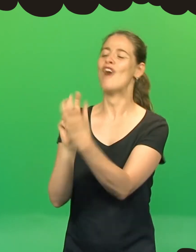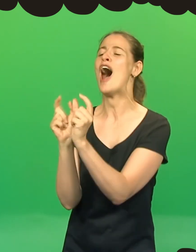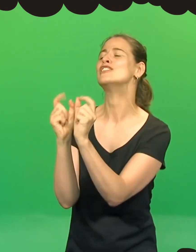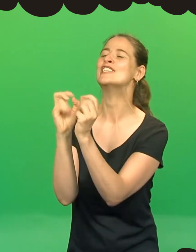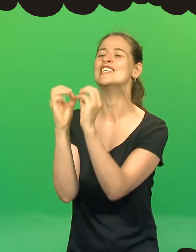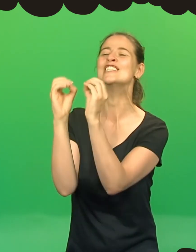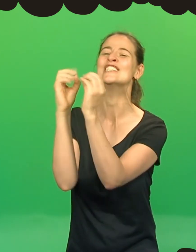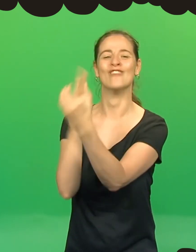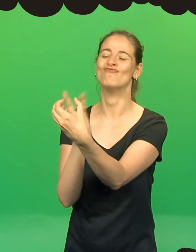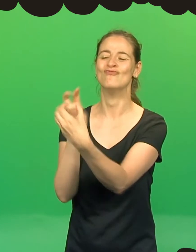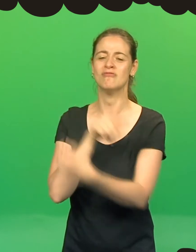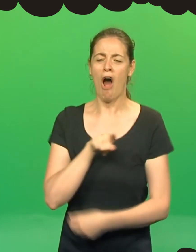E foram comer a pera.